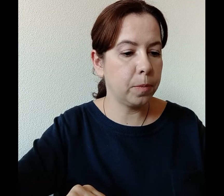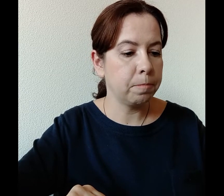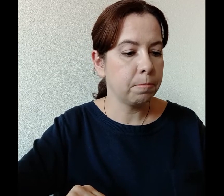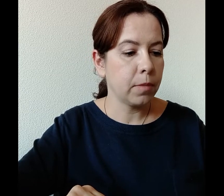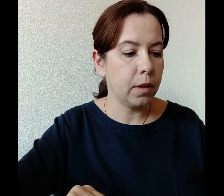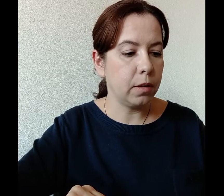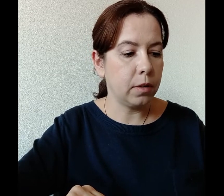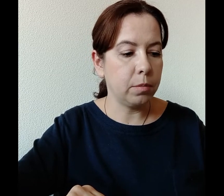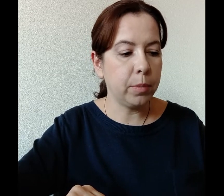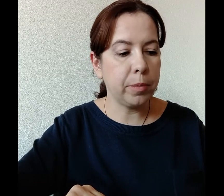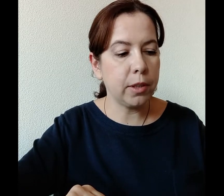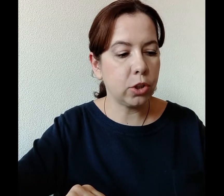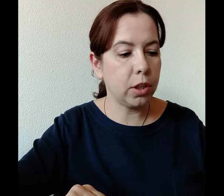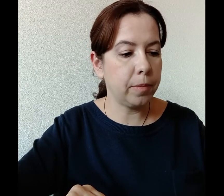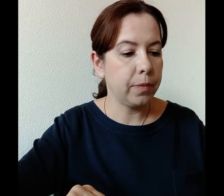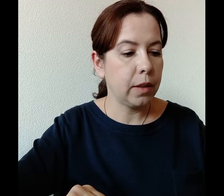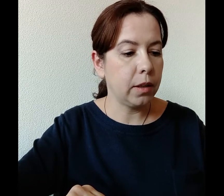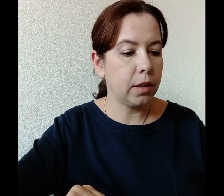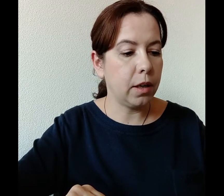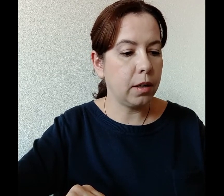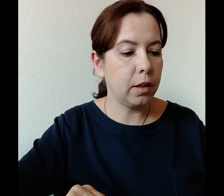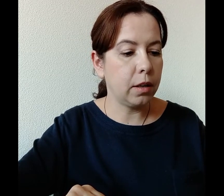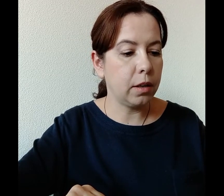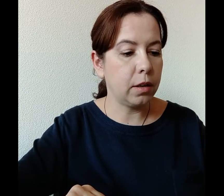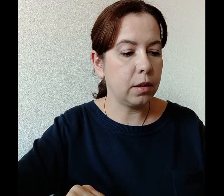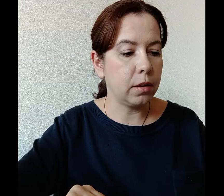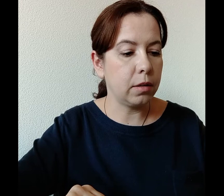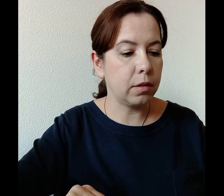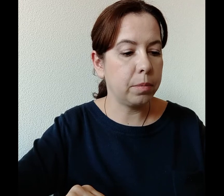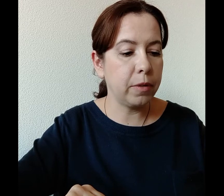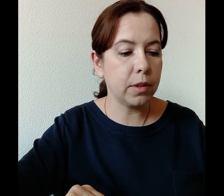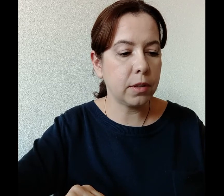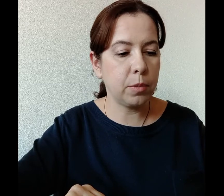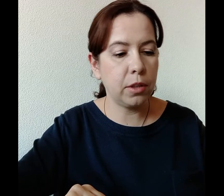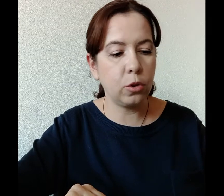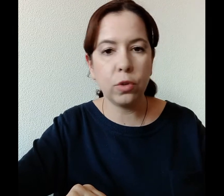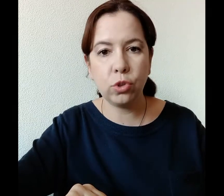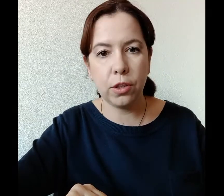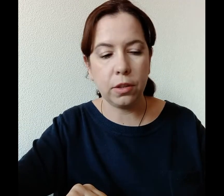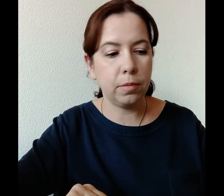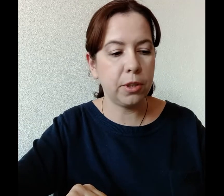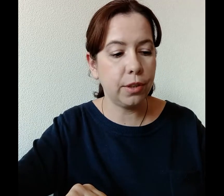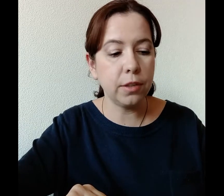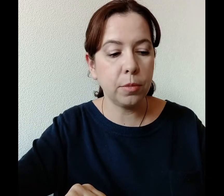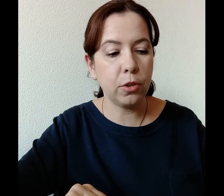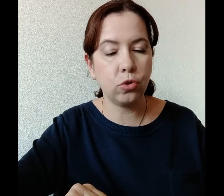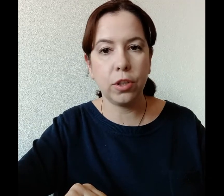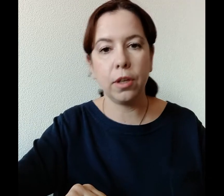мы бы предложили это как пиво заменить новое учение, питье заменить учение.